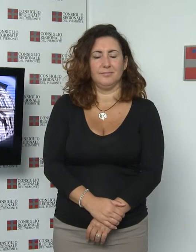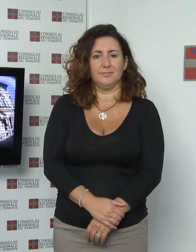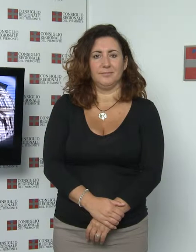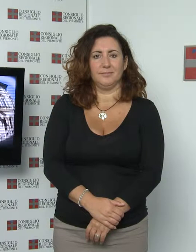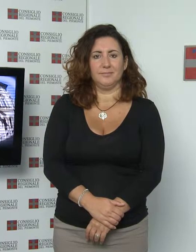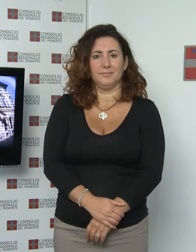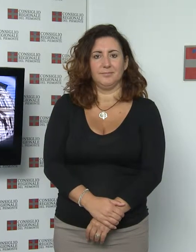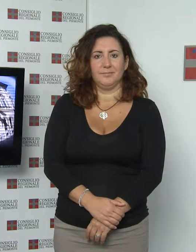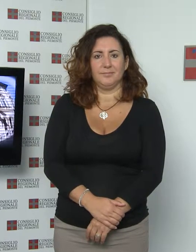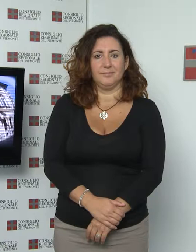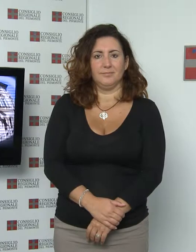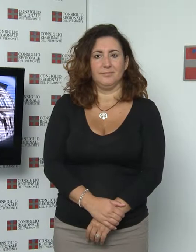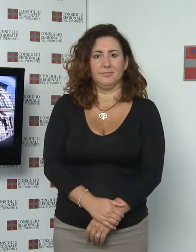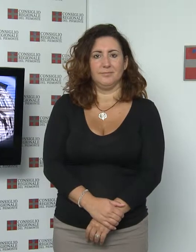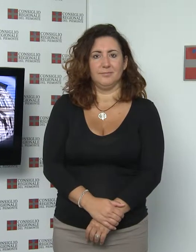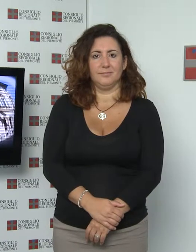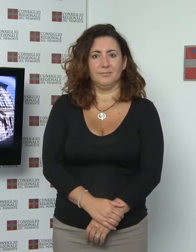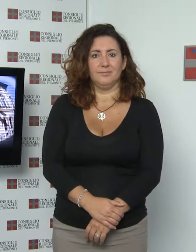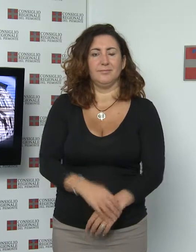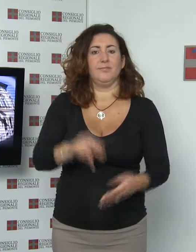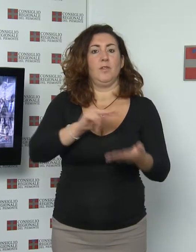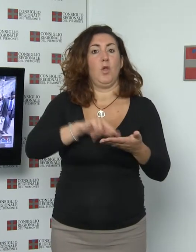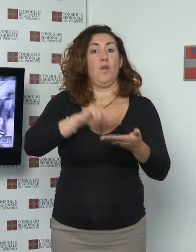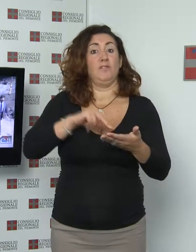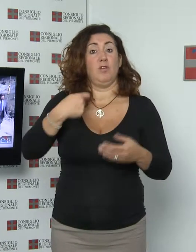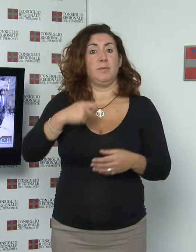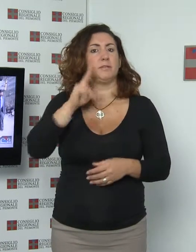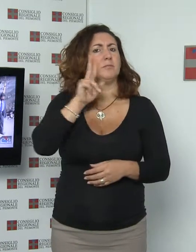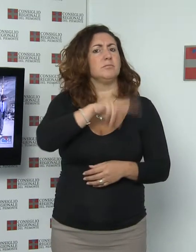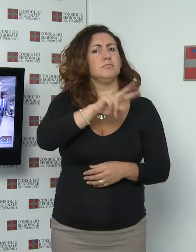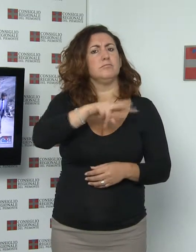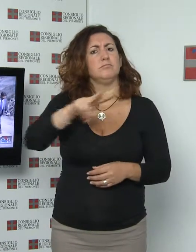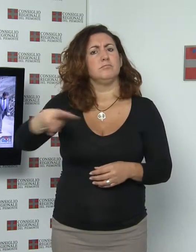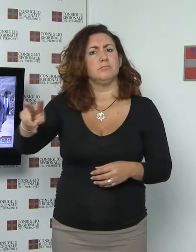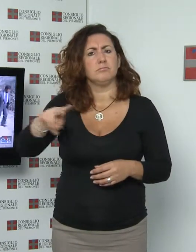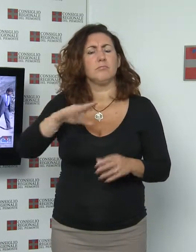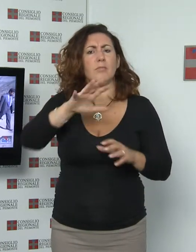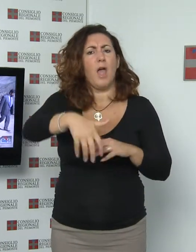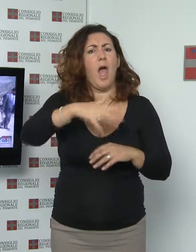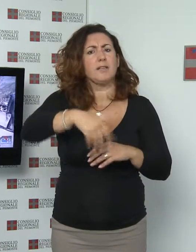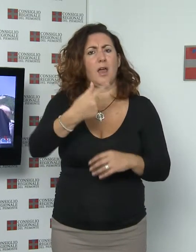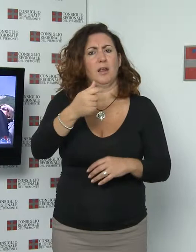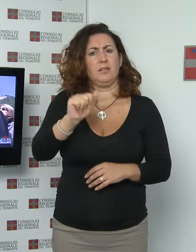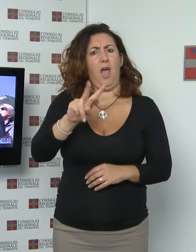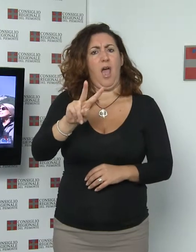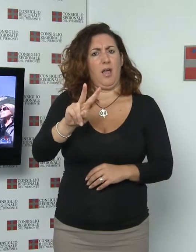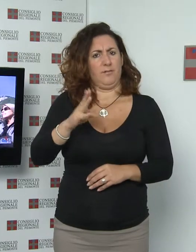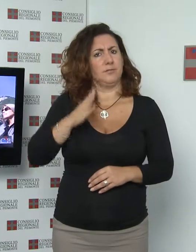Visita dell'ufficio di presidenza al cantiere TAV L'ufficio di presidenza del Consiglio regionale ha visitato il cantiere per la